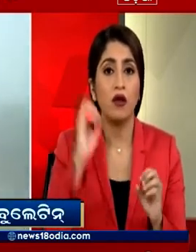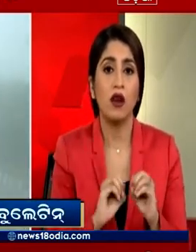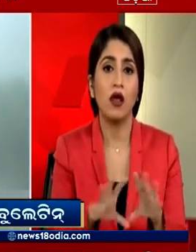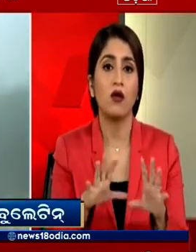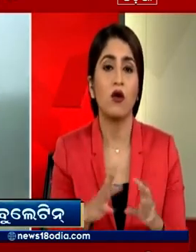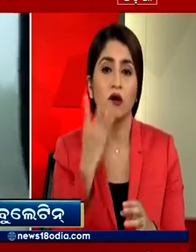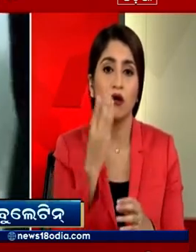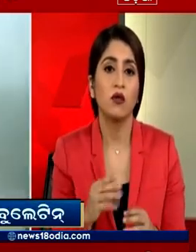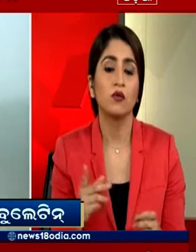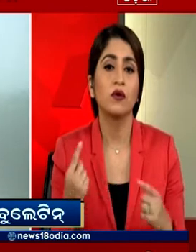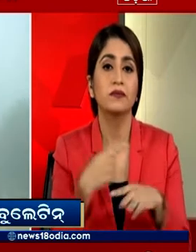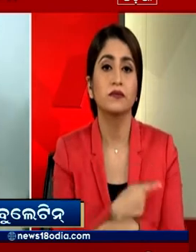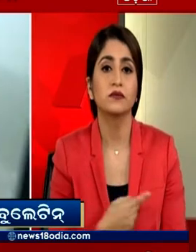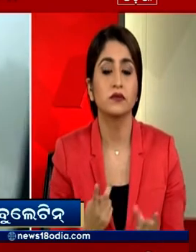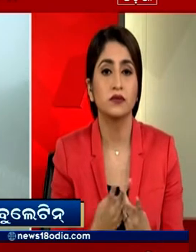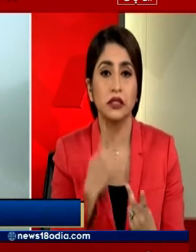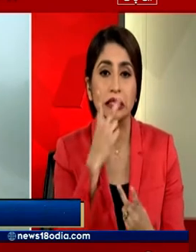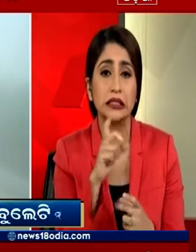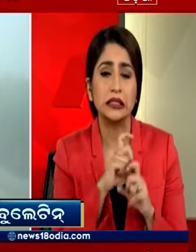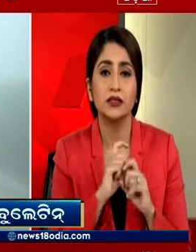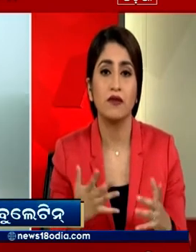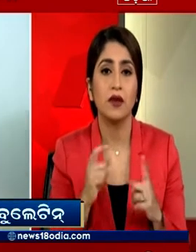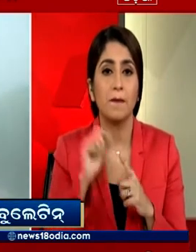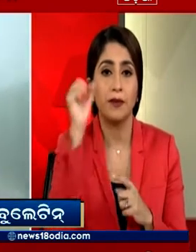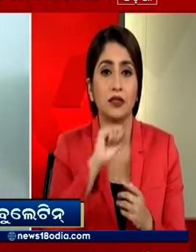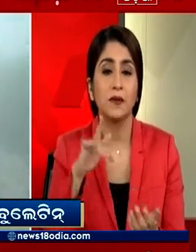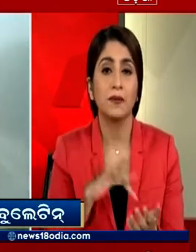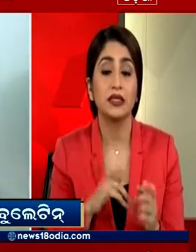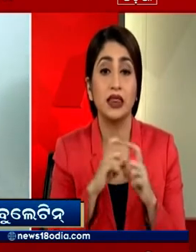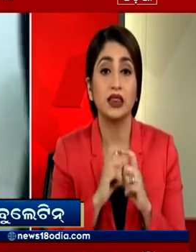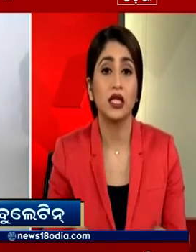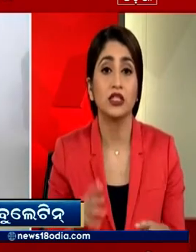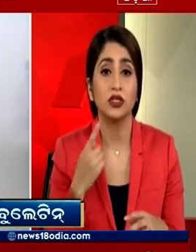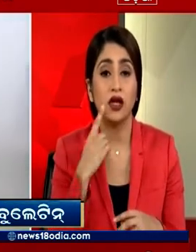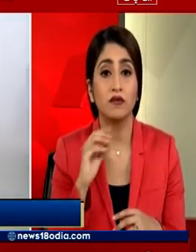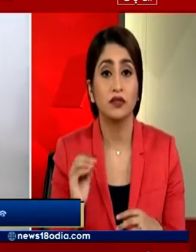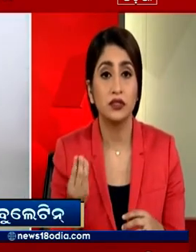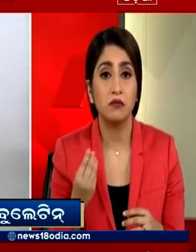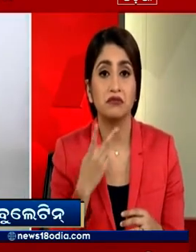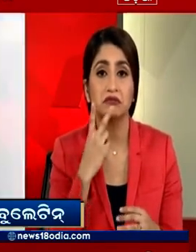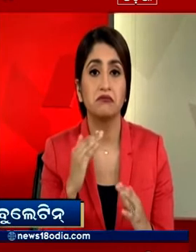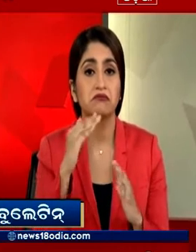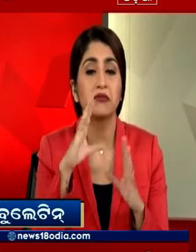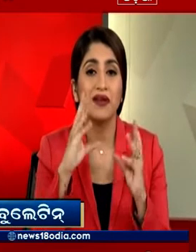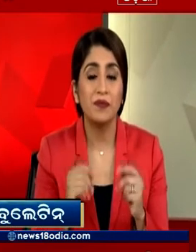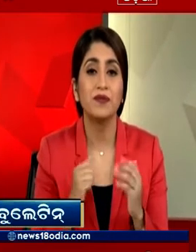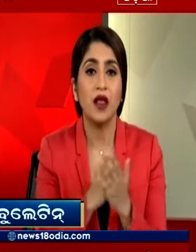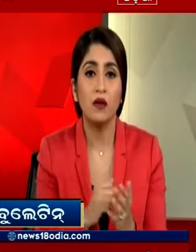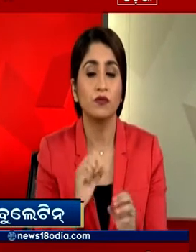से दूसरी जगा जा रहे है पंजाब की कई लाकों में पराली जलाने की घजनाओं में कमी नहीं आ रही है जिस वजह